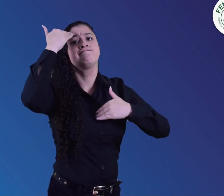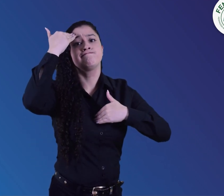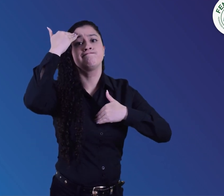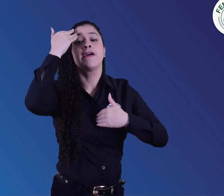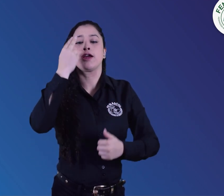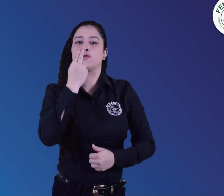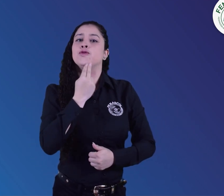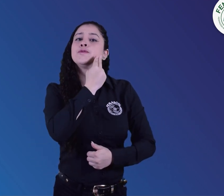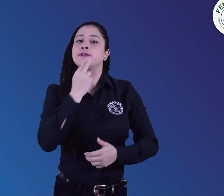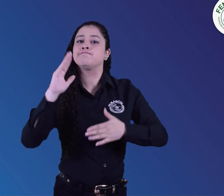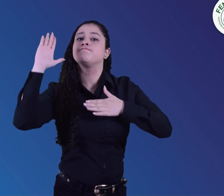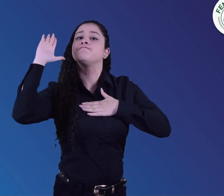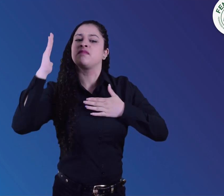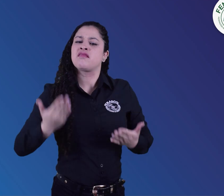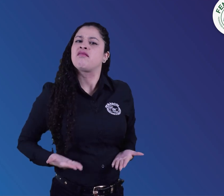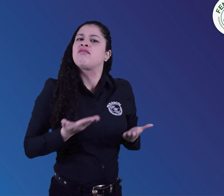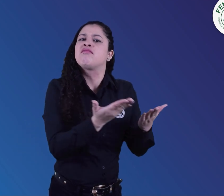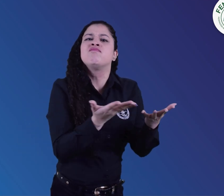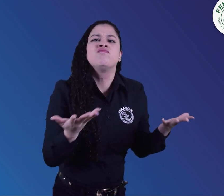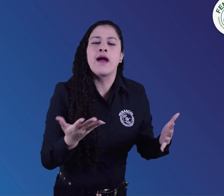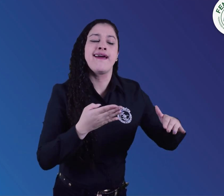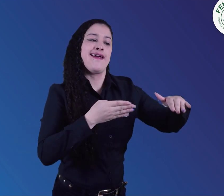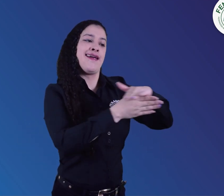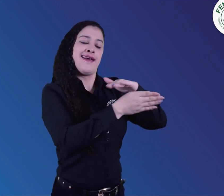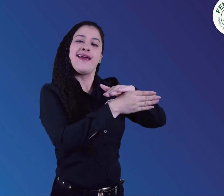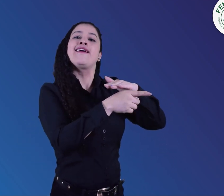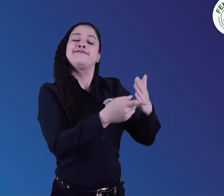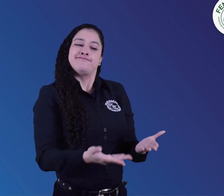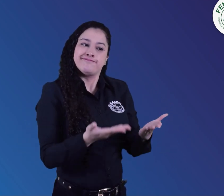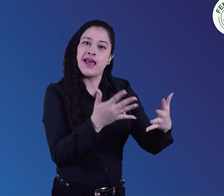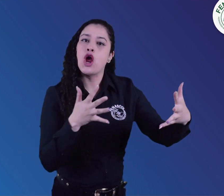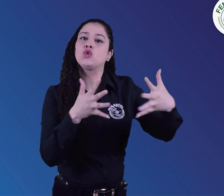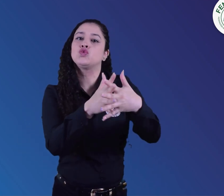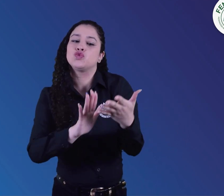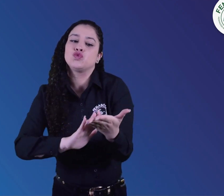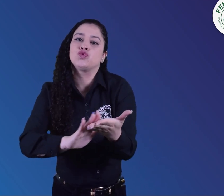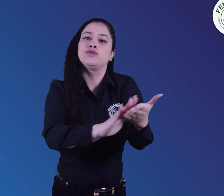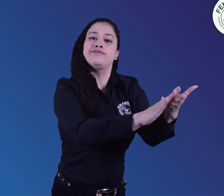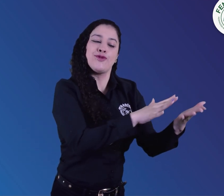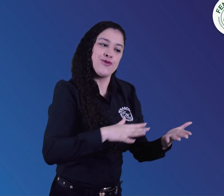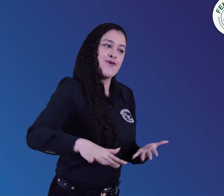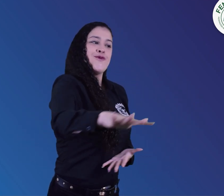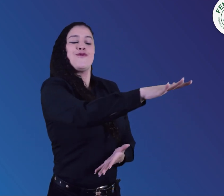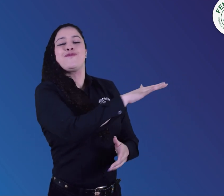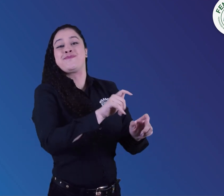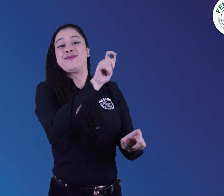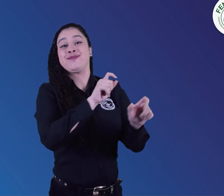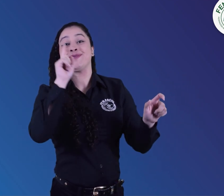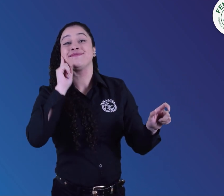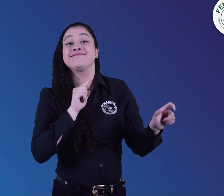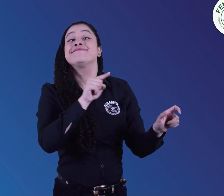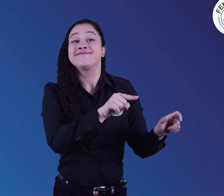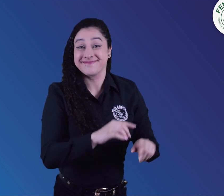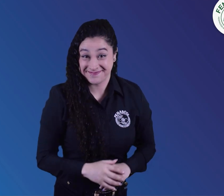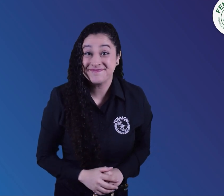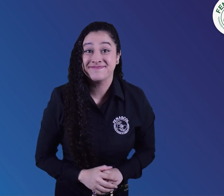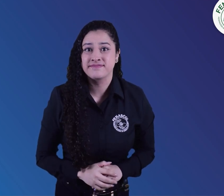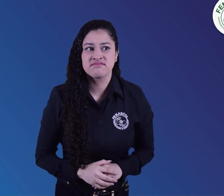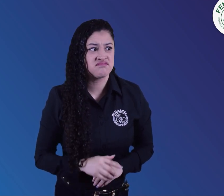aceptar este reto también implique un compromiso de realizar los ajustes razonables para brindar accesibilidad pertinente a las